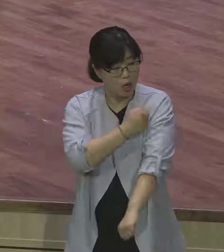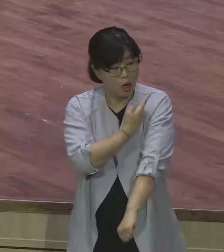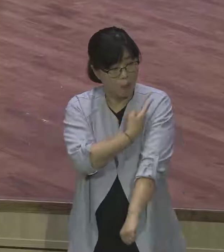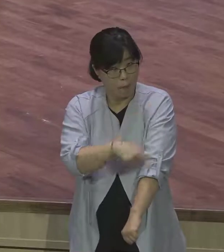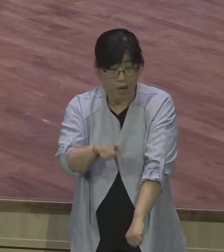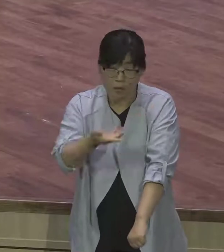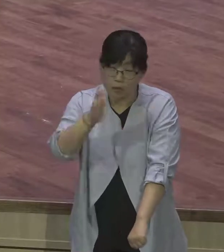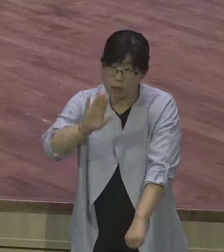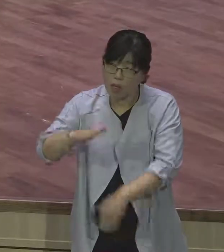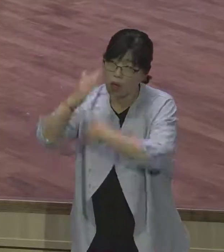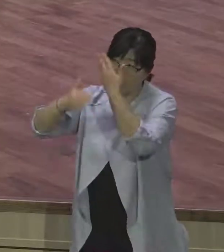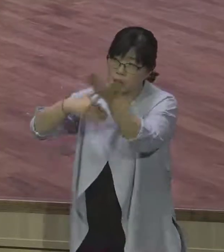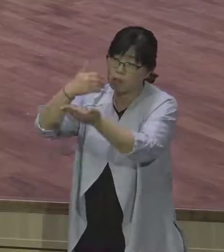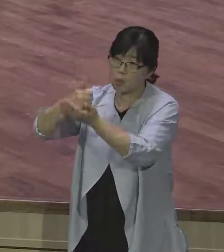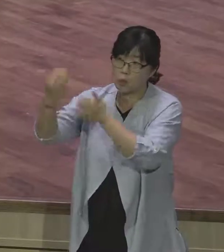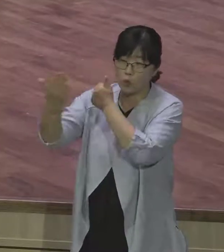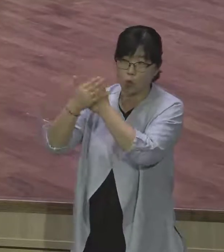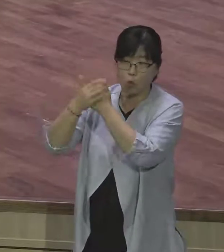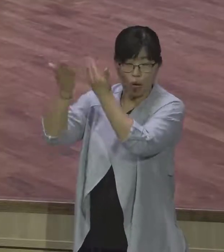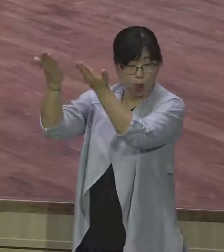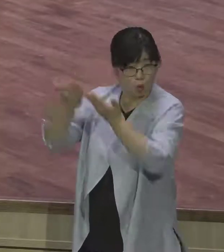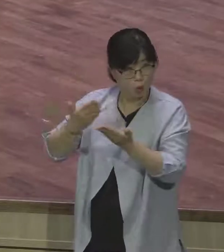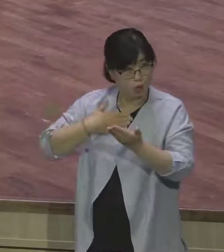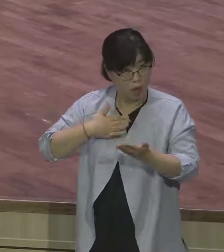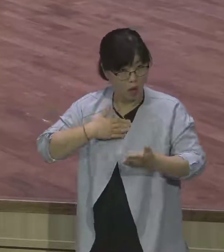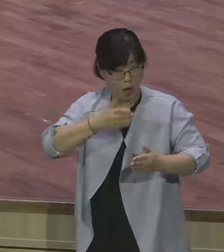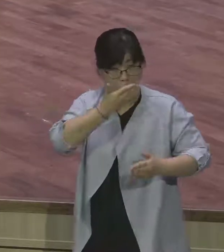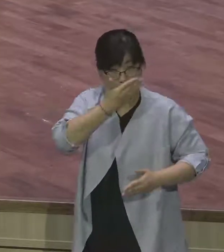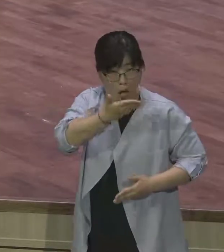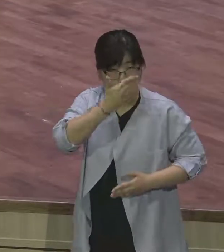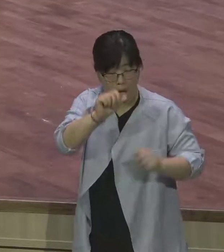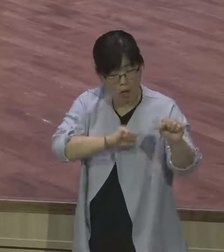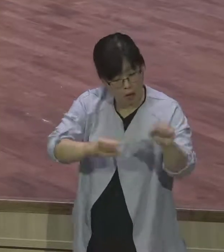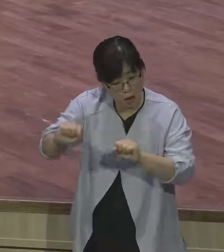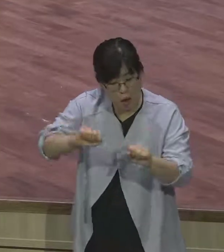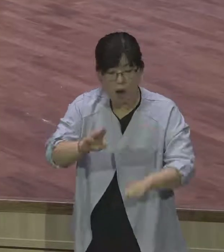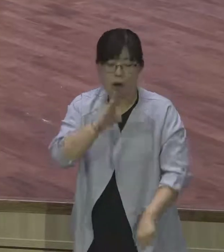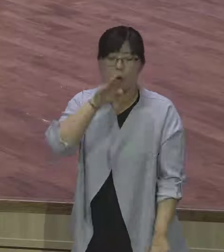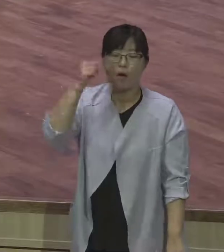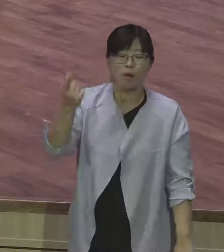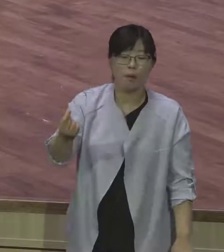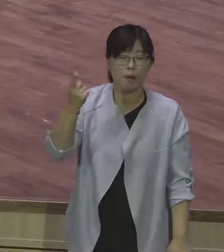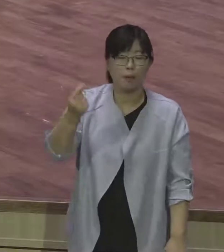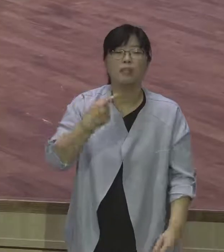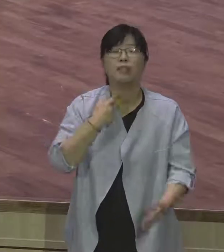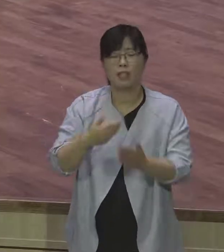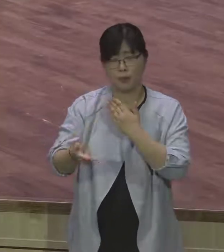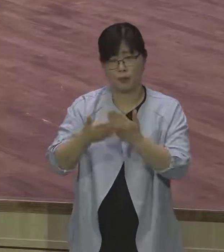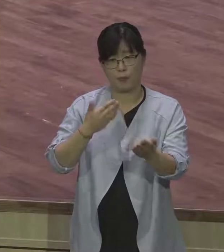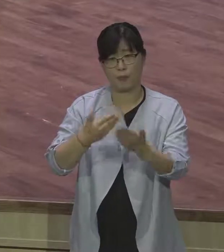해주셨구나. 하나님을 좀 체험하시기 바랍니다. 야곱이 이걸 체험했어요. 하나님이